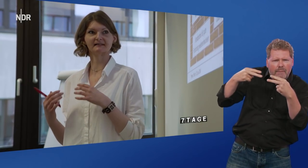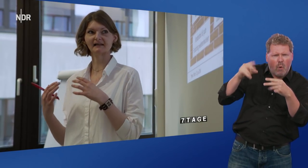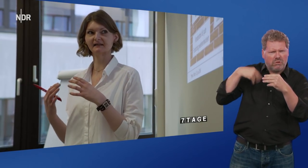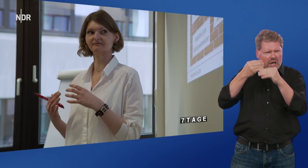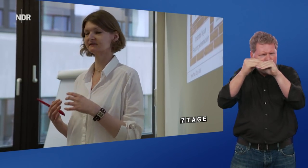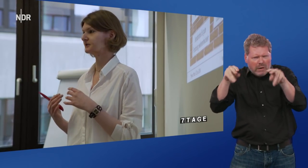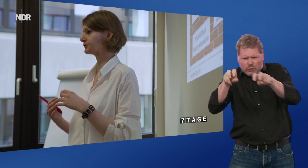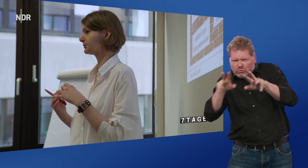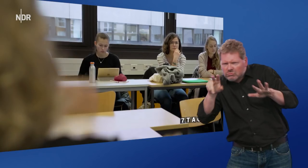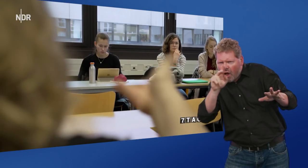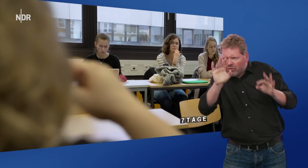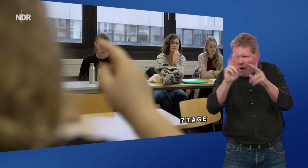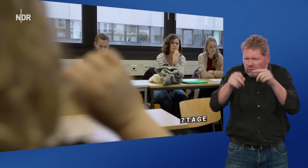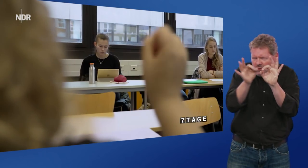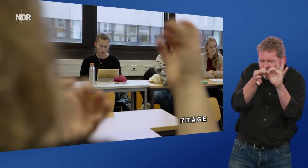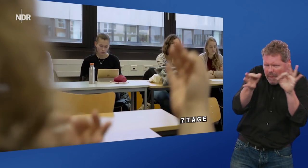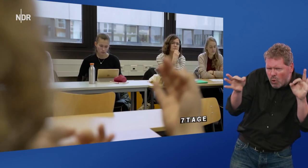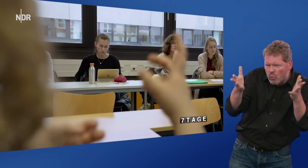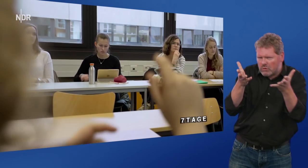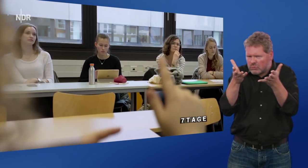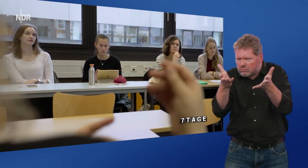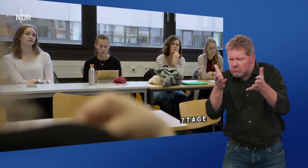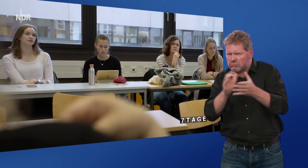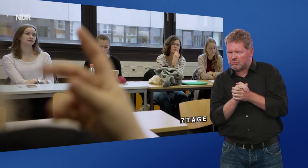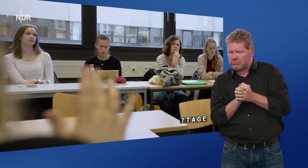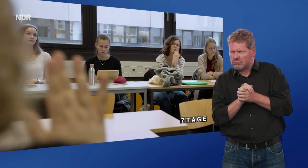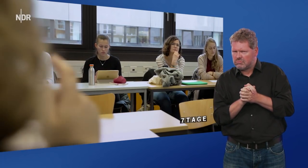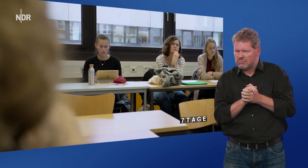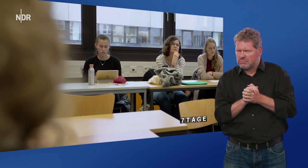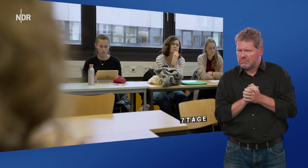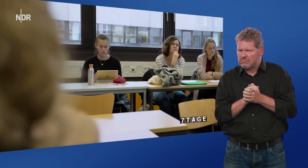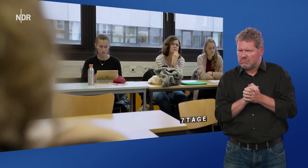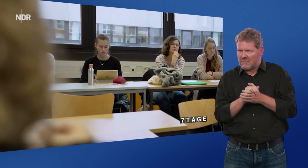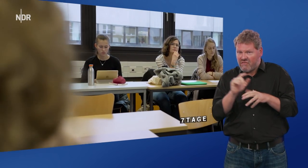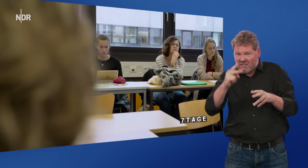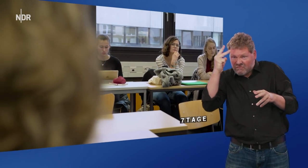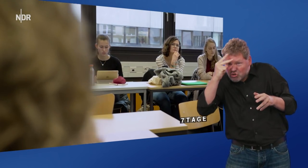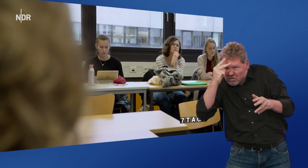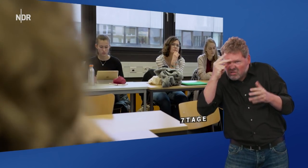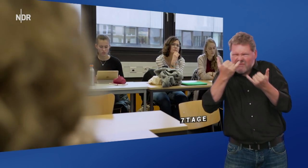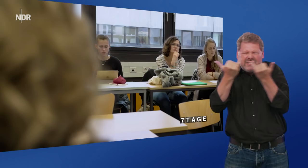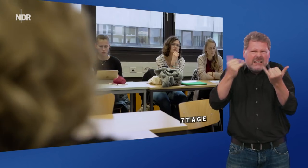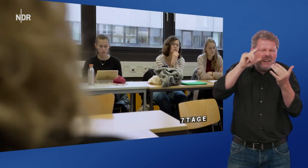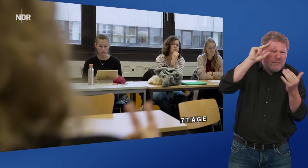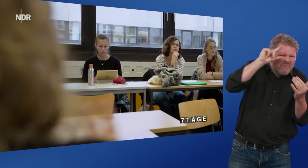alle relevanten Infos berücksichtigt? Wie kann man das vielleicht auch anders formulieren? Was ist verständlich geworden? Was ist weniger verständlich geworden?